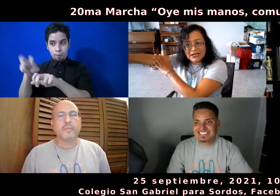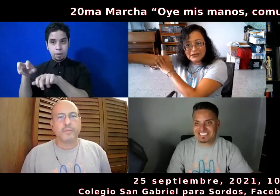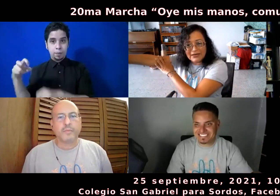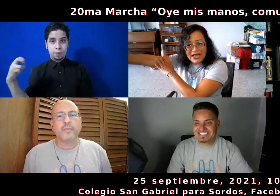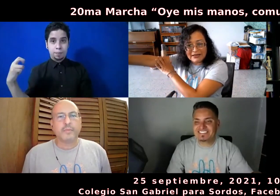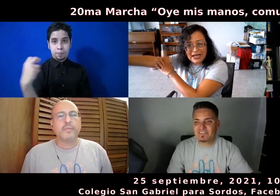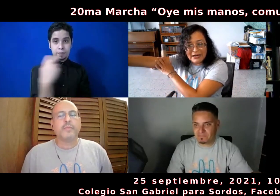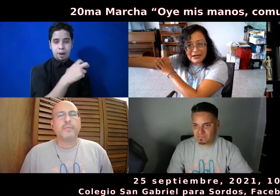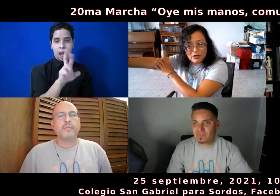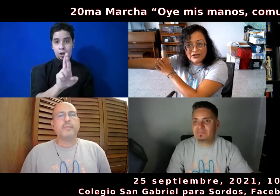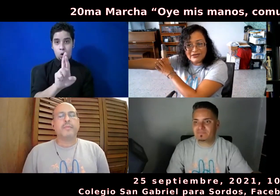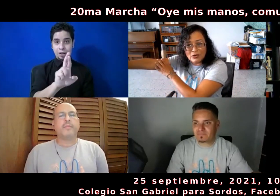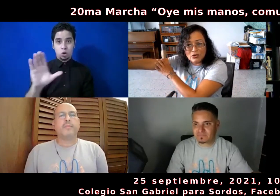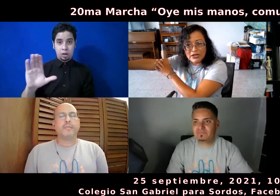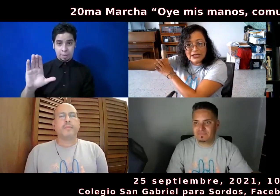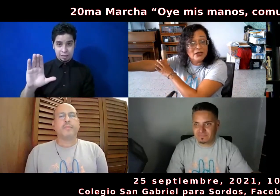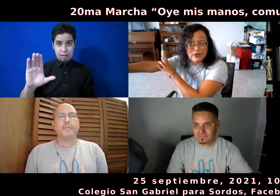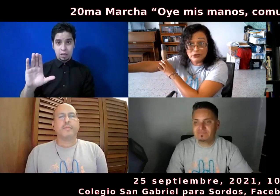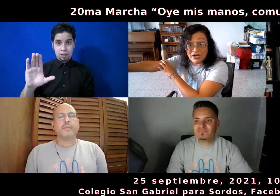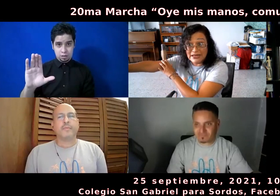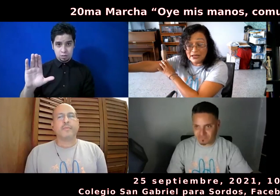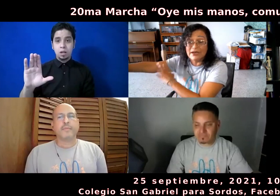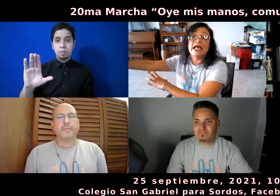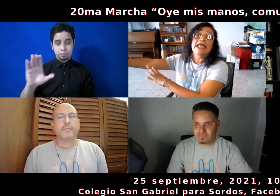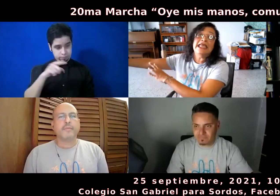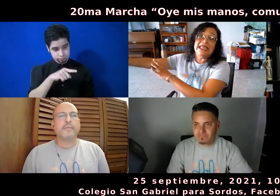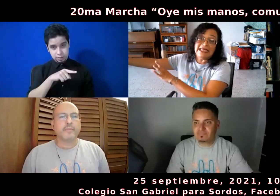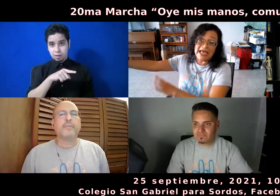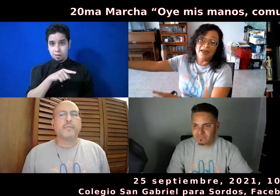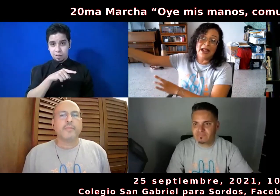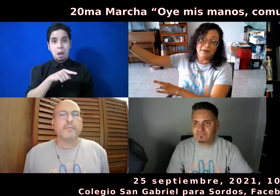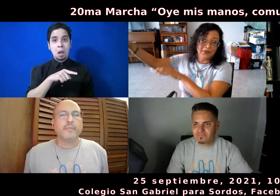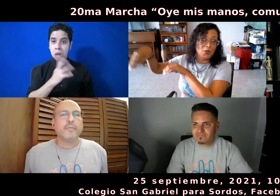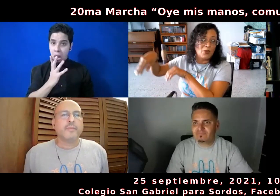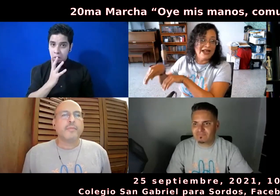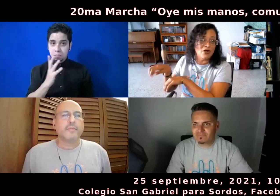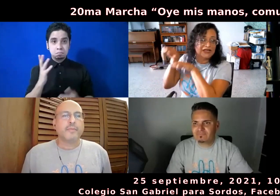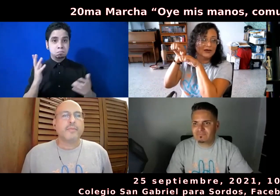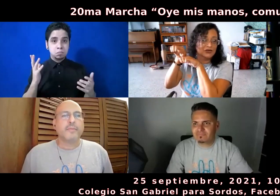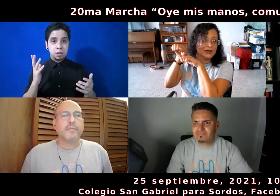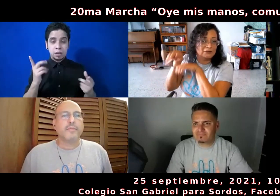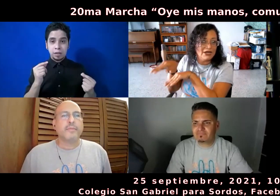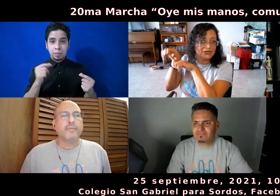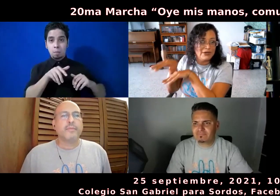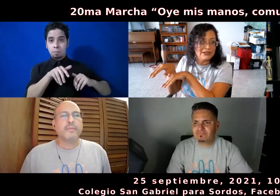allá hasta el coliseo Roberto Clemente, ¿verdad? Y de ahí era, ¿cómo es la cosa, José? March, March.